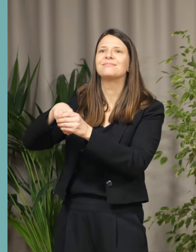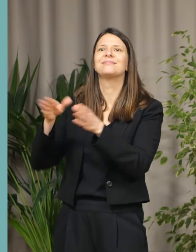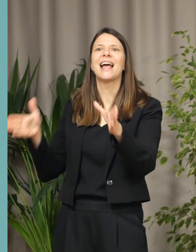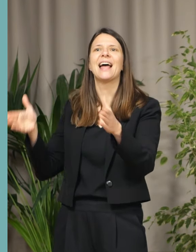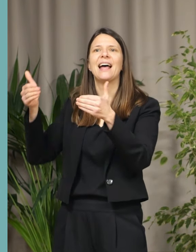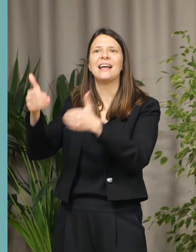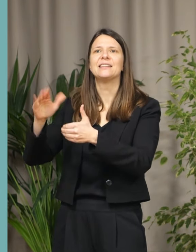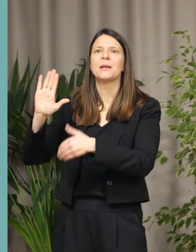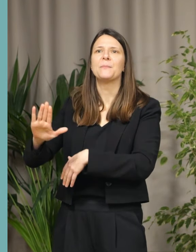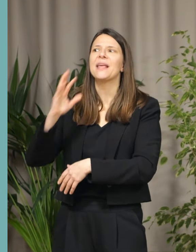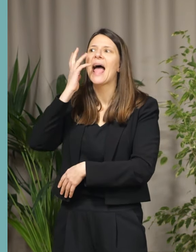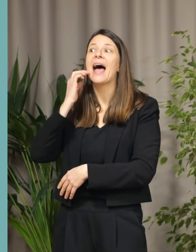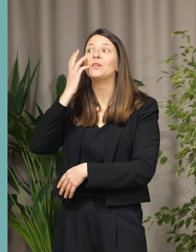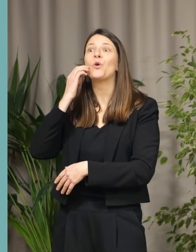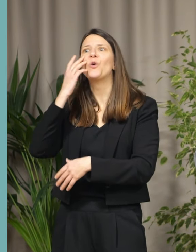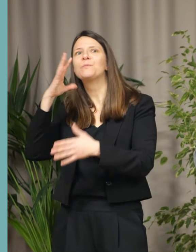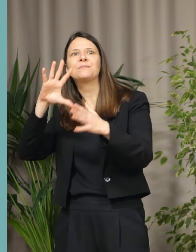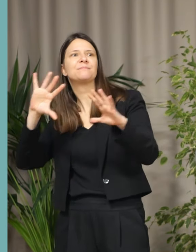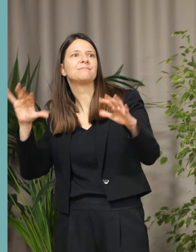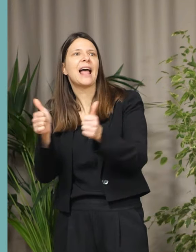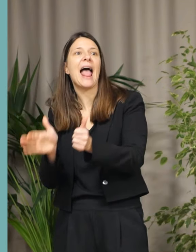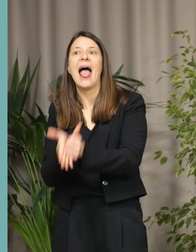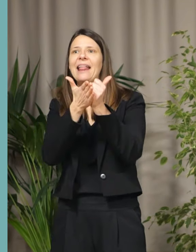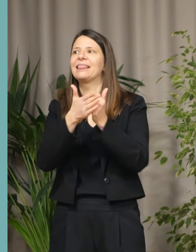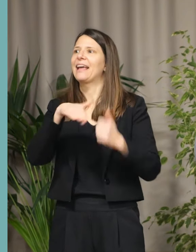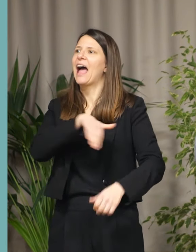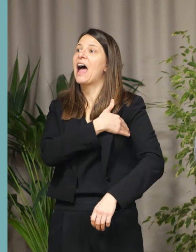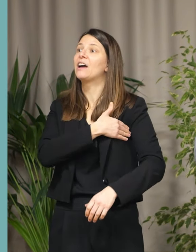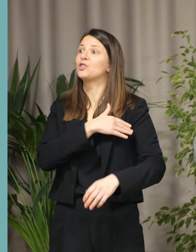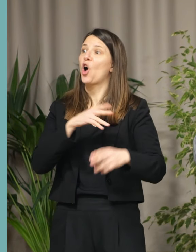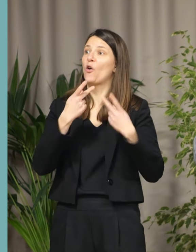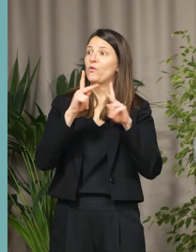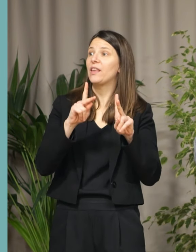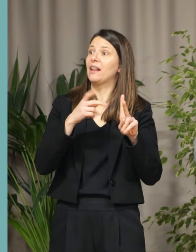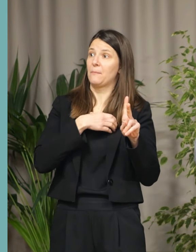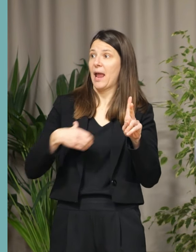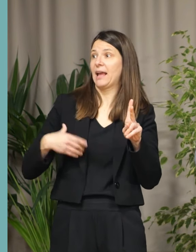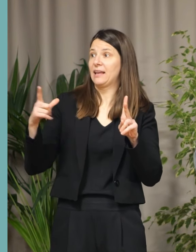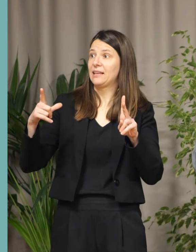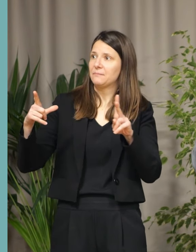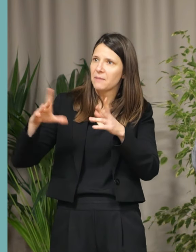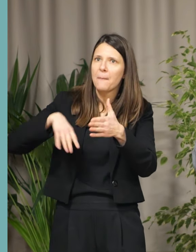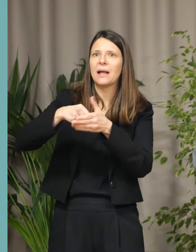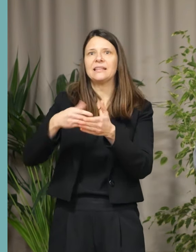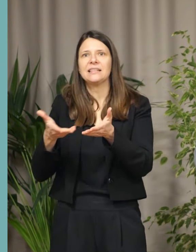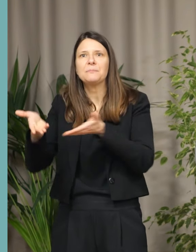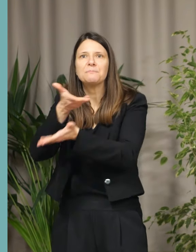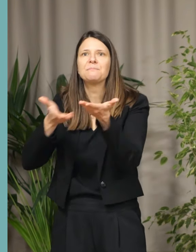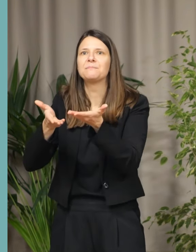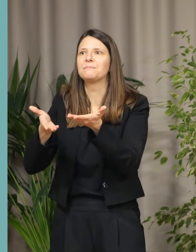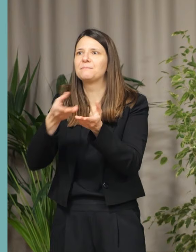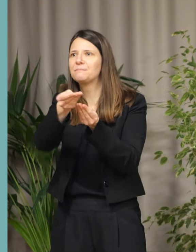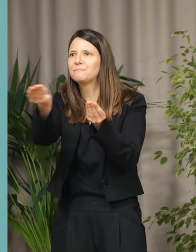les agents de la commune. Merci à eux pour leur participation. Et puis,